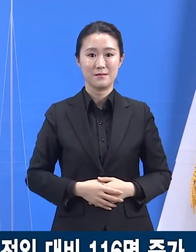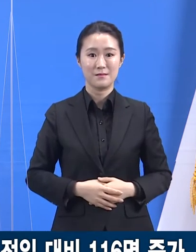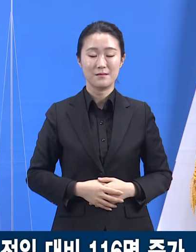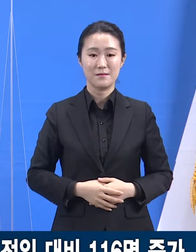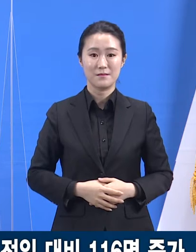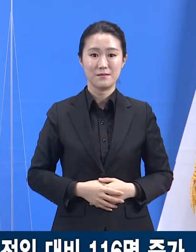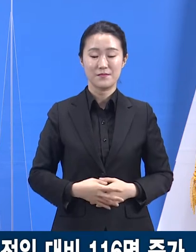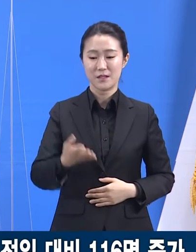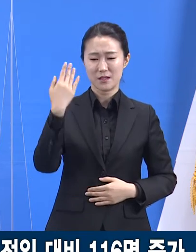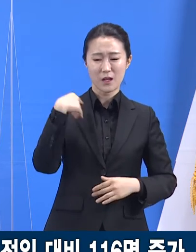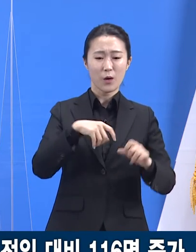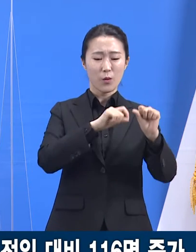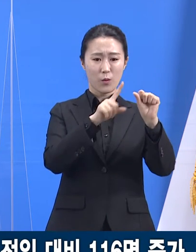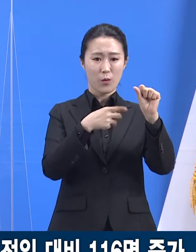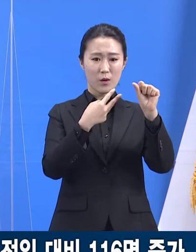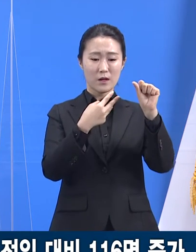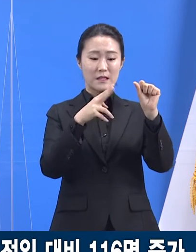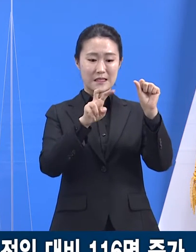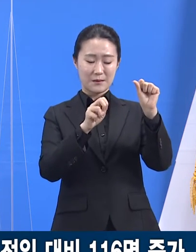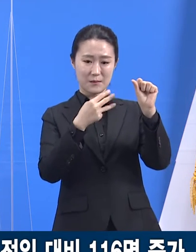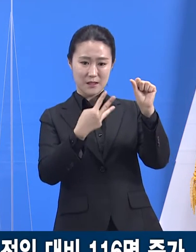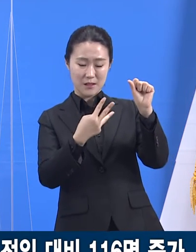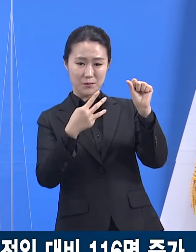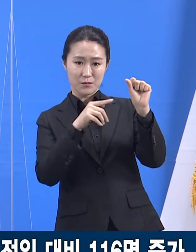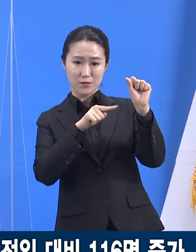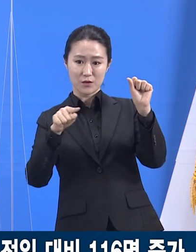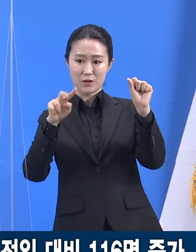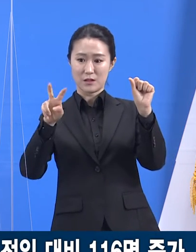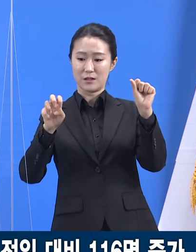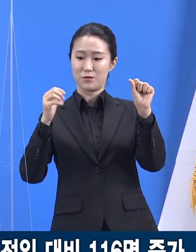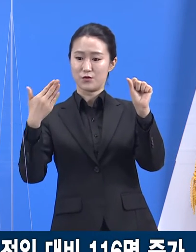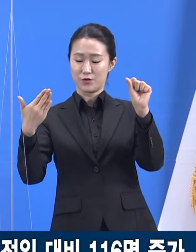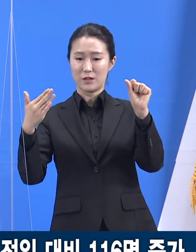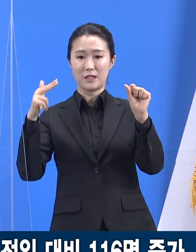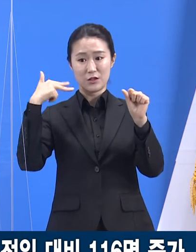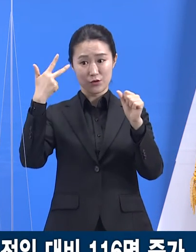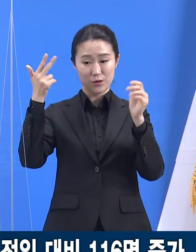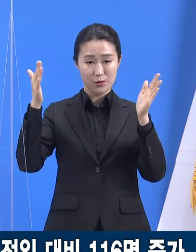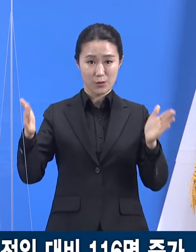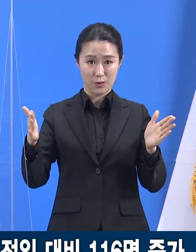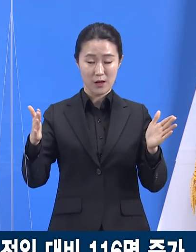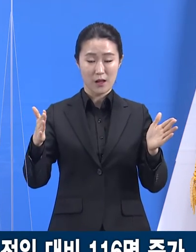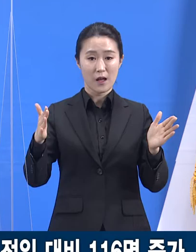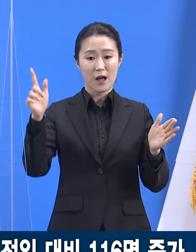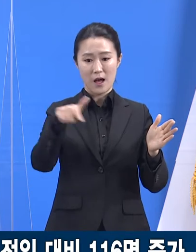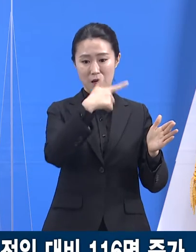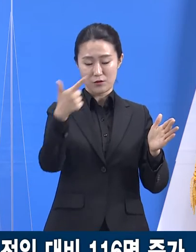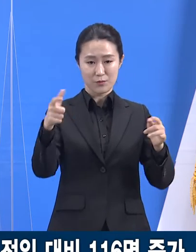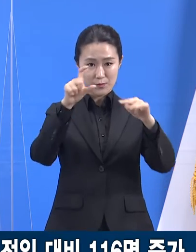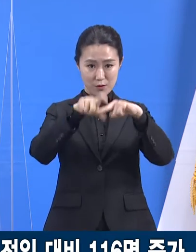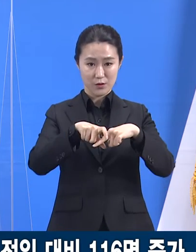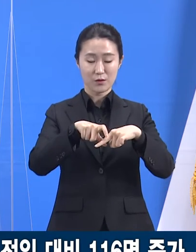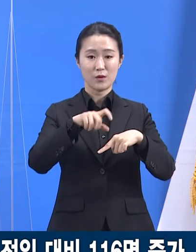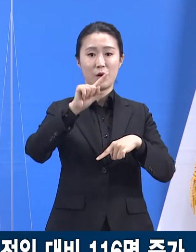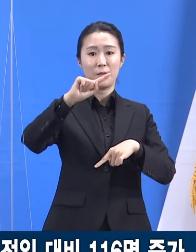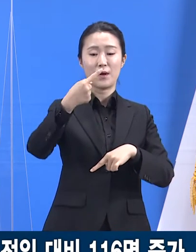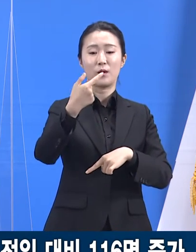5월 23일부터 29일까지 한 주간 발생했던 일평균 확진자는 152명입니다.